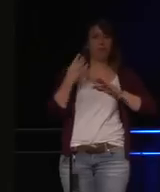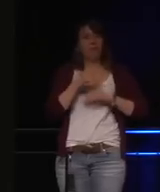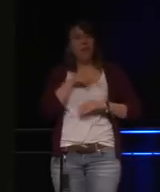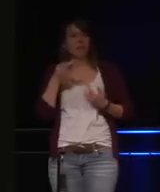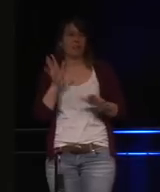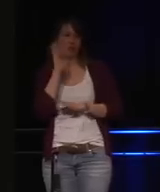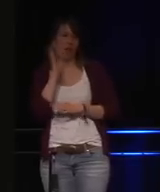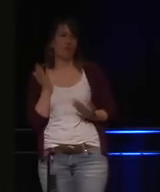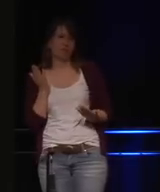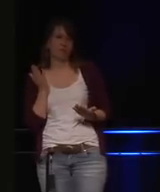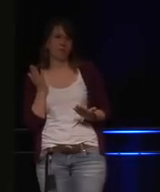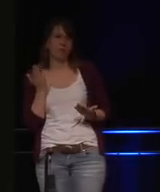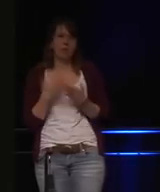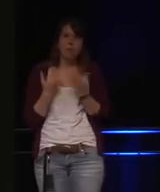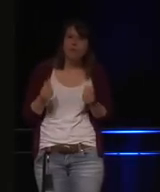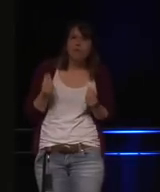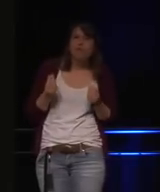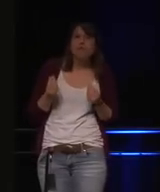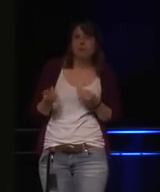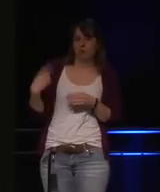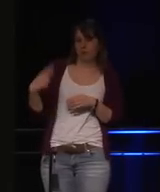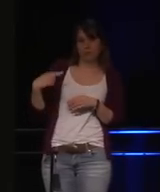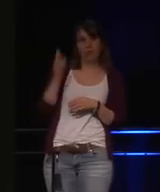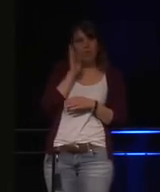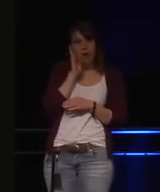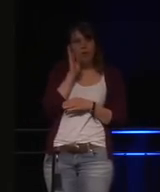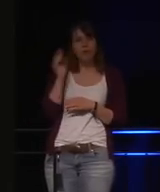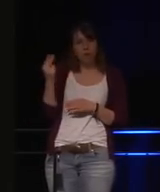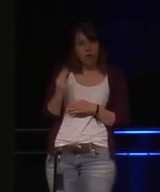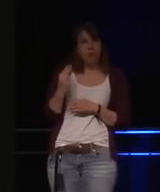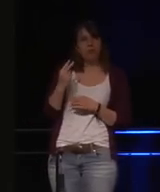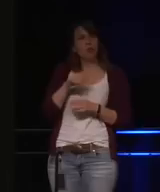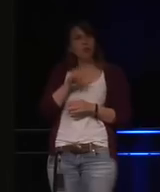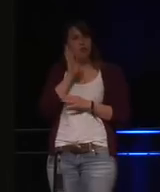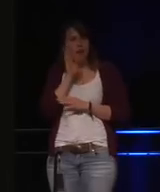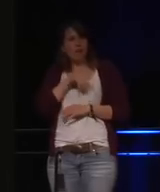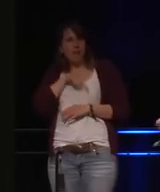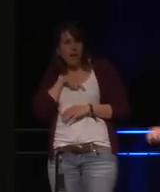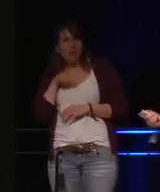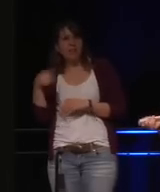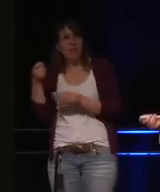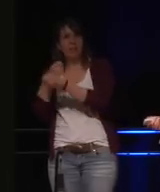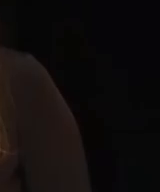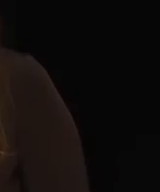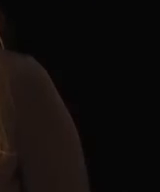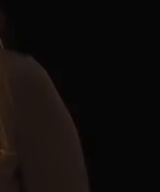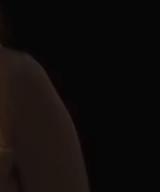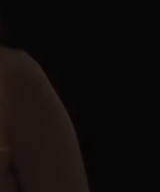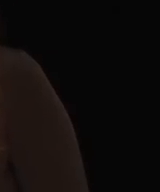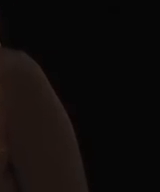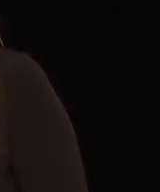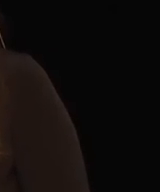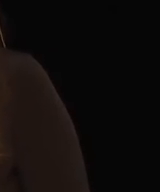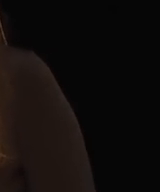dann weiß meine Kaffeemaschine, wenn ich aufstehe und fängt an Kaffee zu kochen, wenn ich